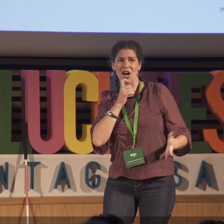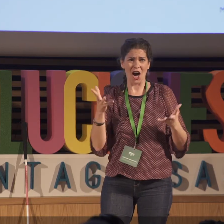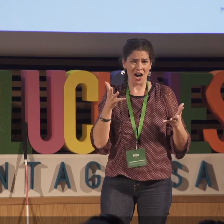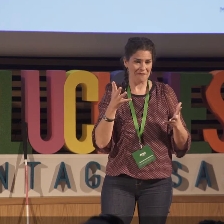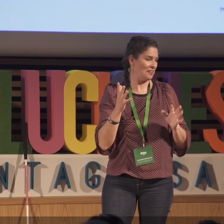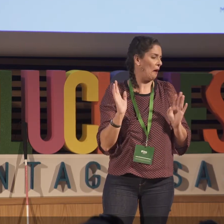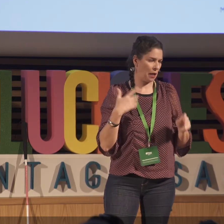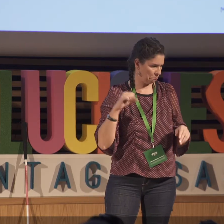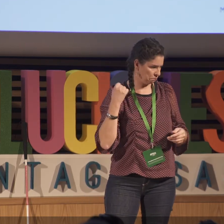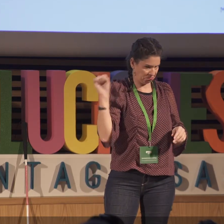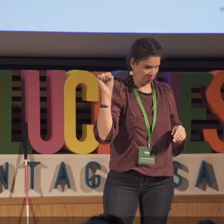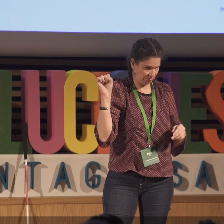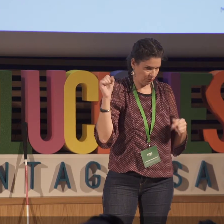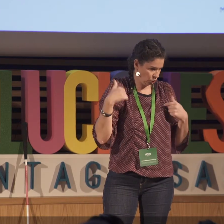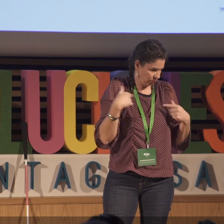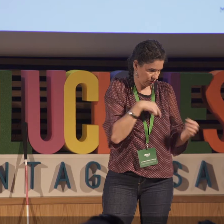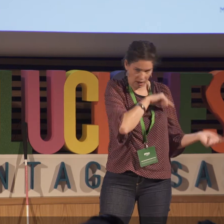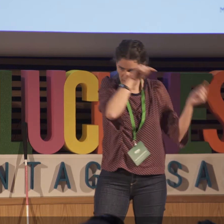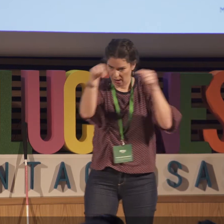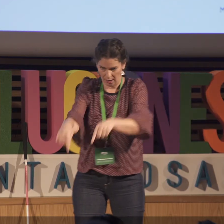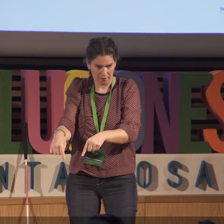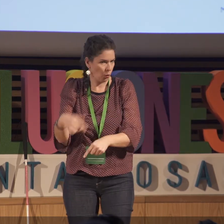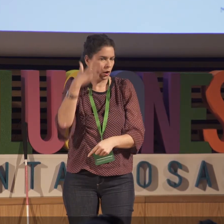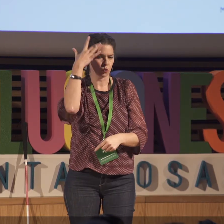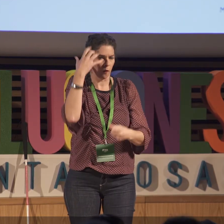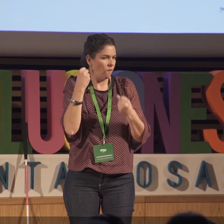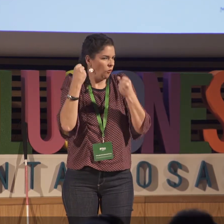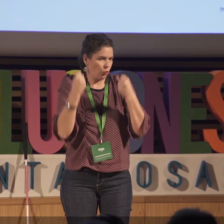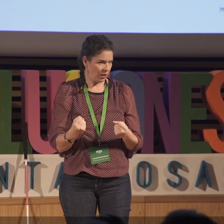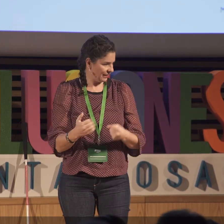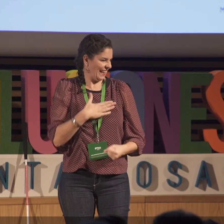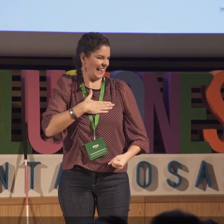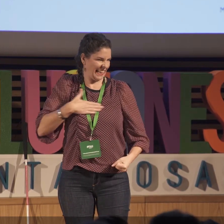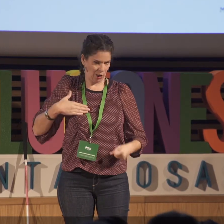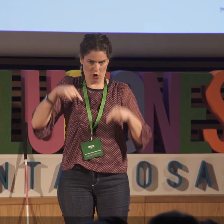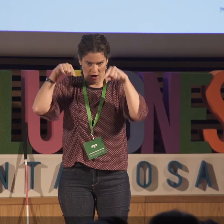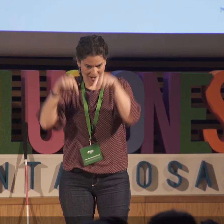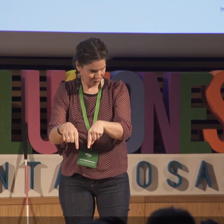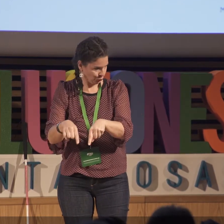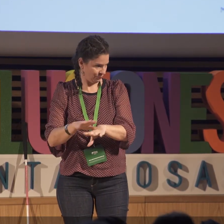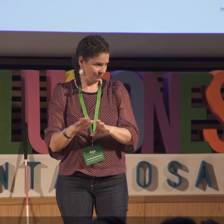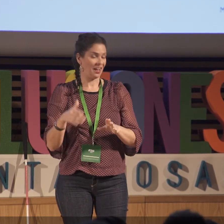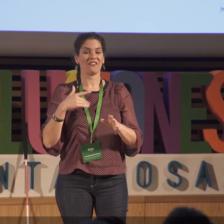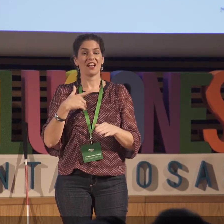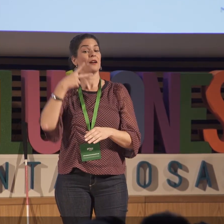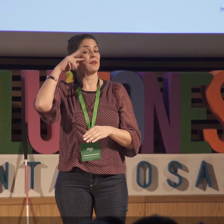verdad que era un poquito locura. Pero me dio igual. Me dio igual y me fui durante... Porque era una ilusión que yo tenía y yo quería estar allí y allí fui.